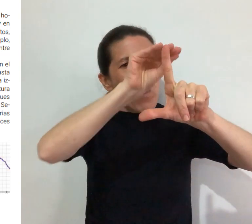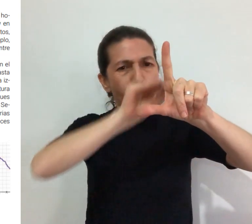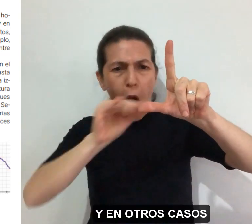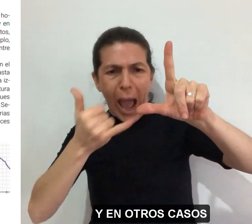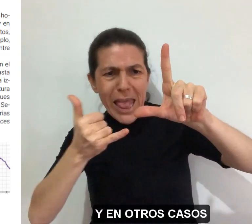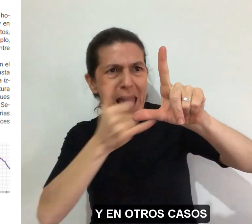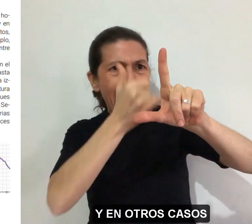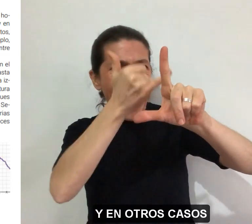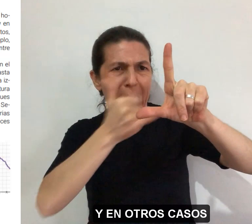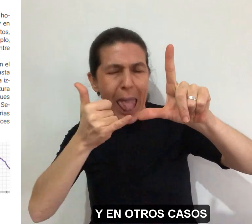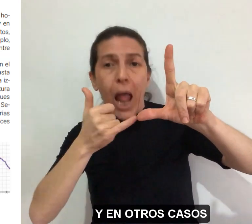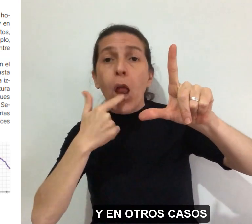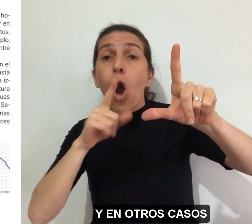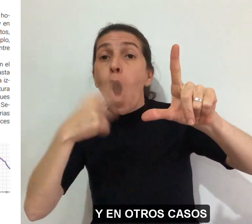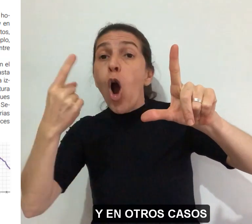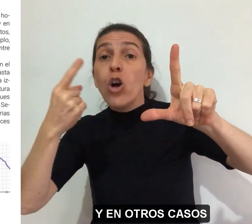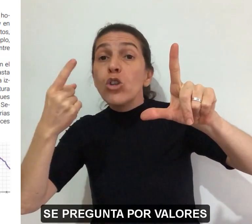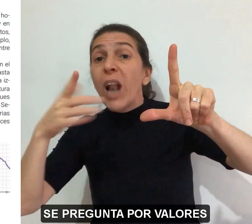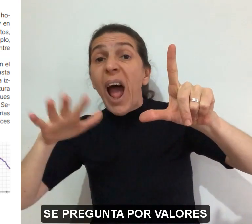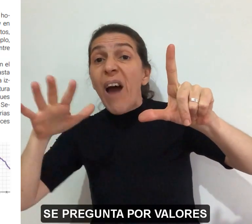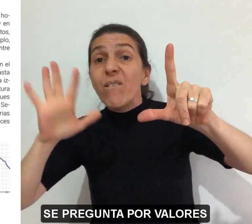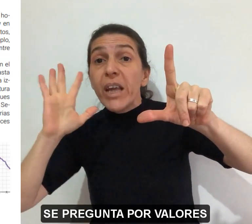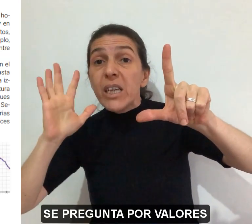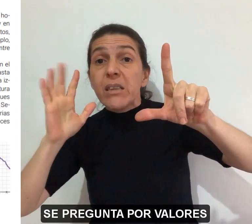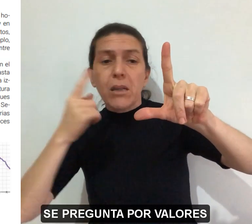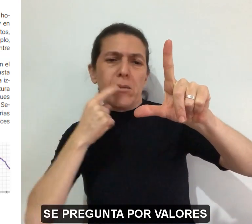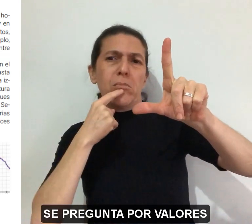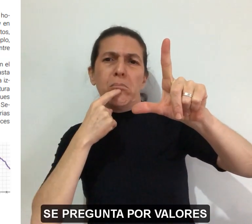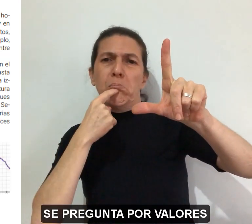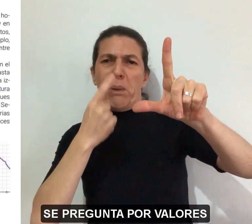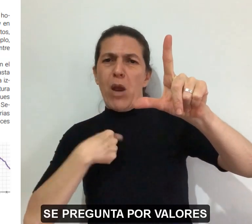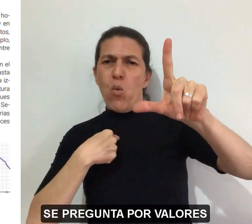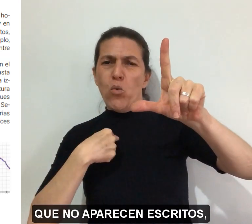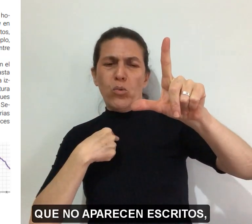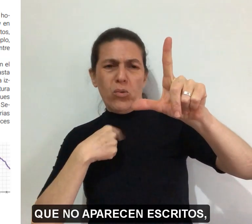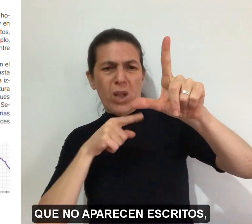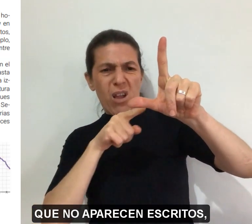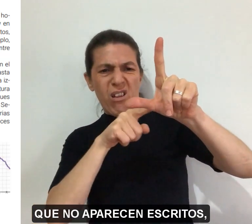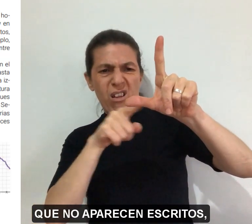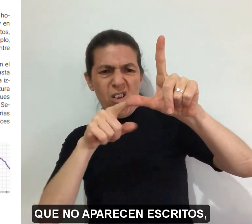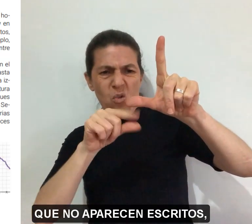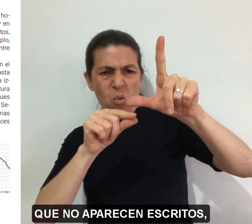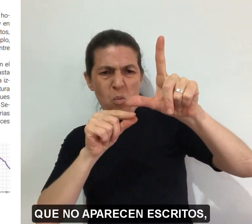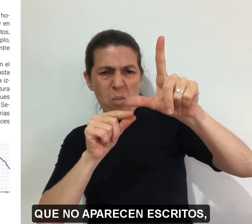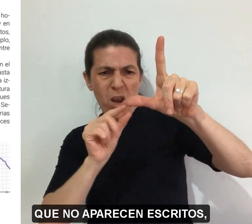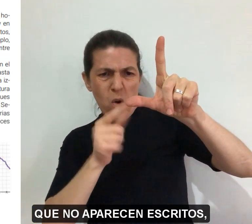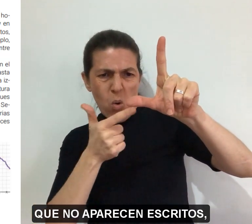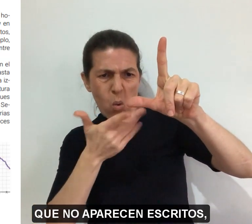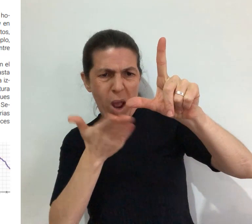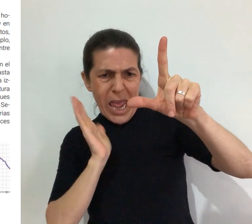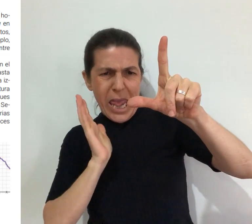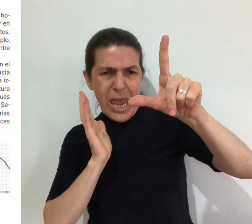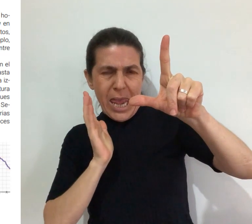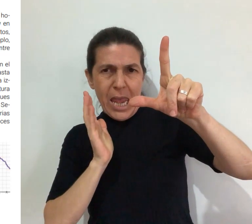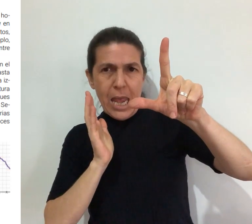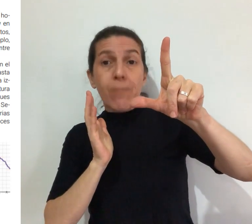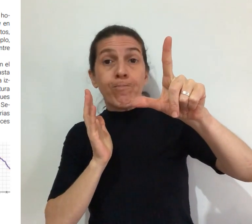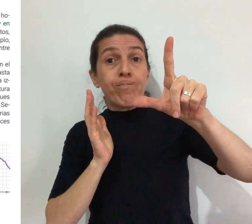Y en otros casos, se pregunta por valores que no aparecen escritos.